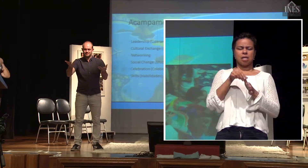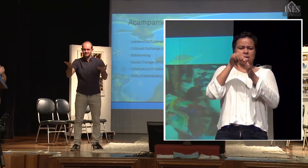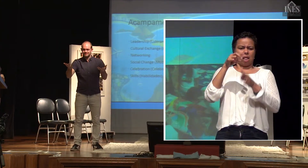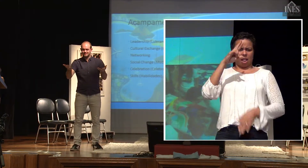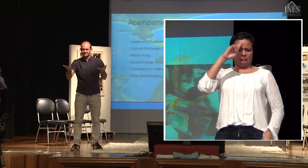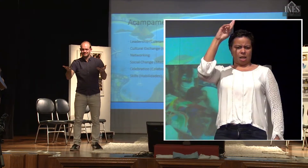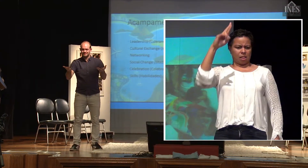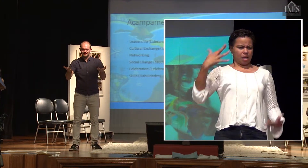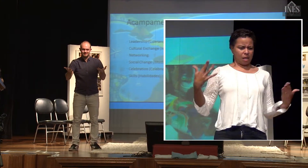liderança?